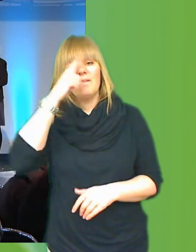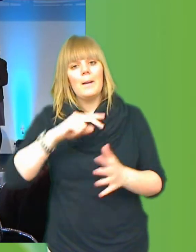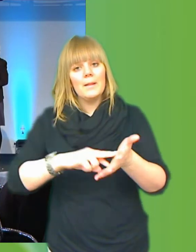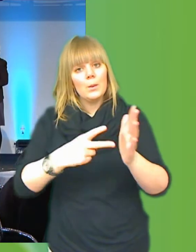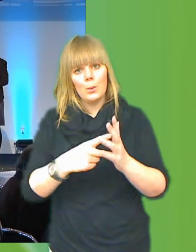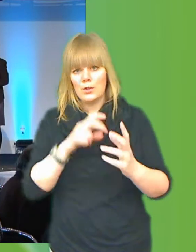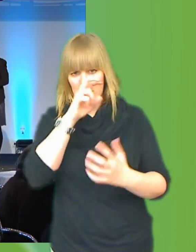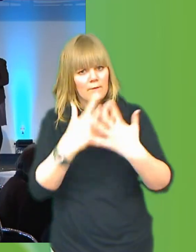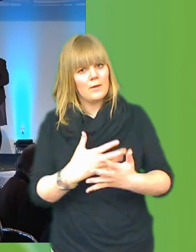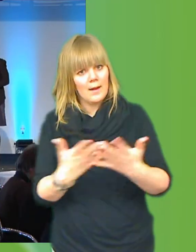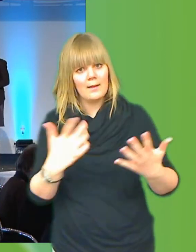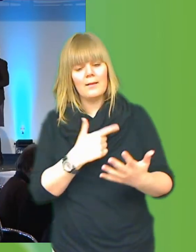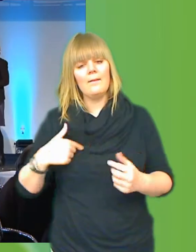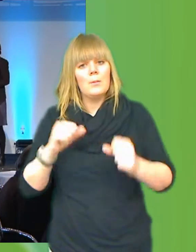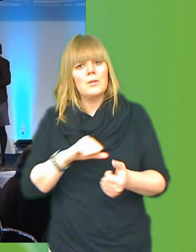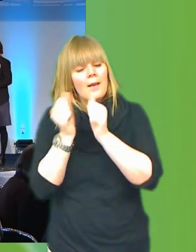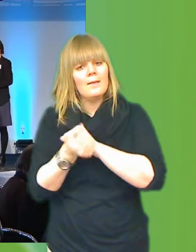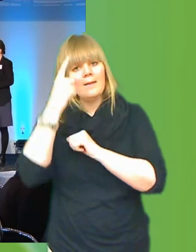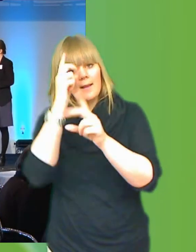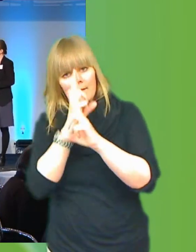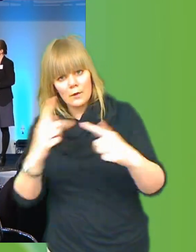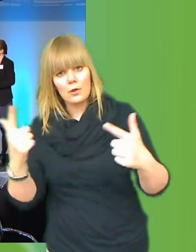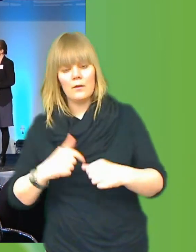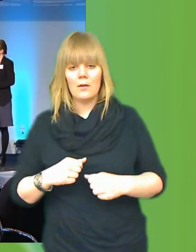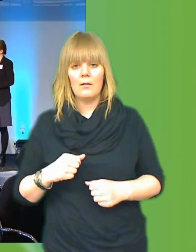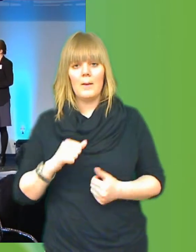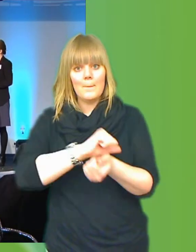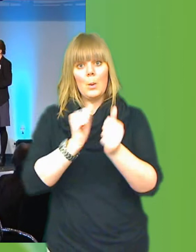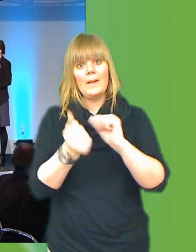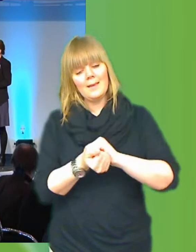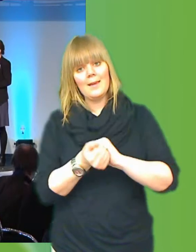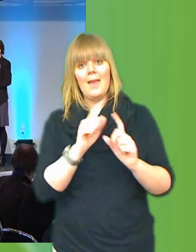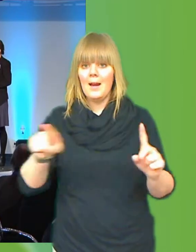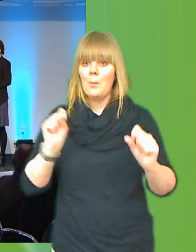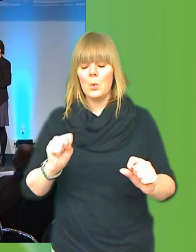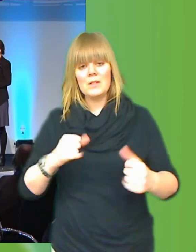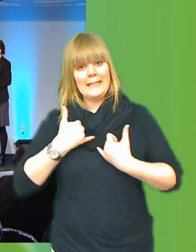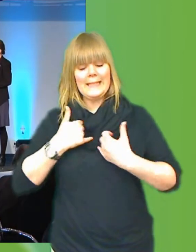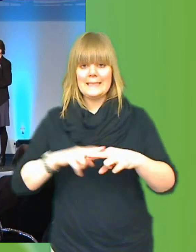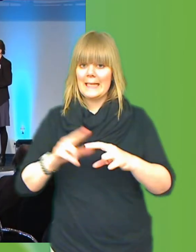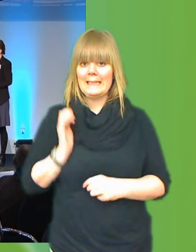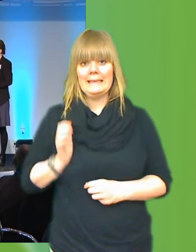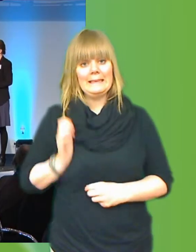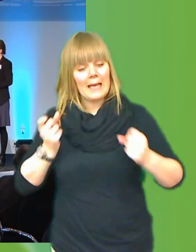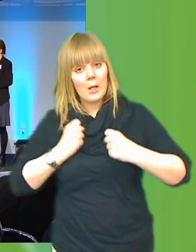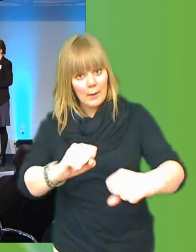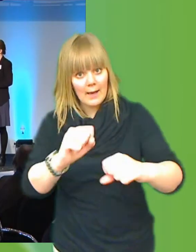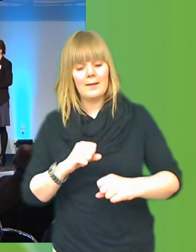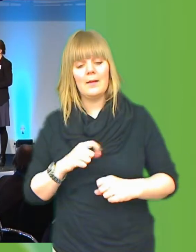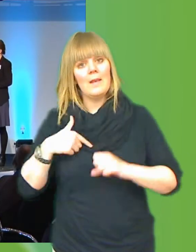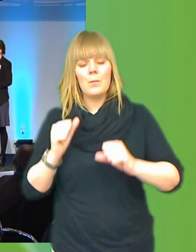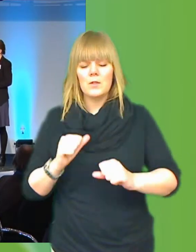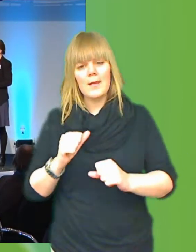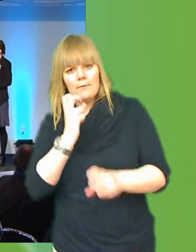i hur man får med personen in i politikerleden och in i kommunen. Eller hur? Vi måste göra någonting för att väcka